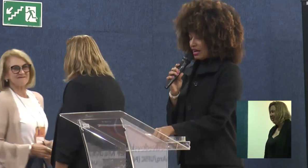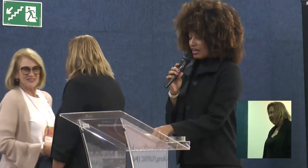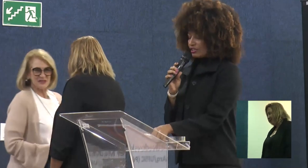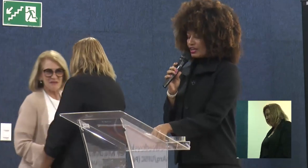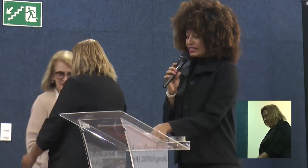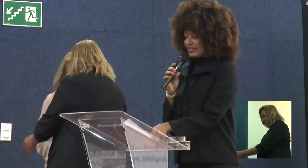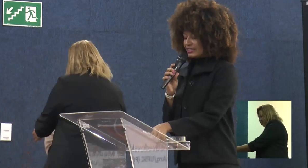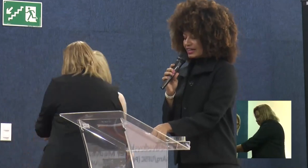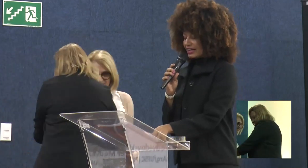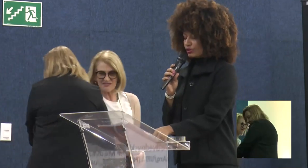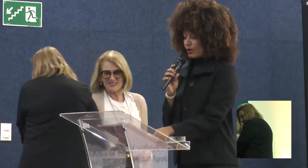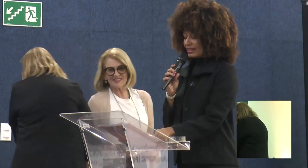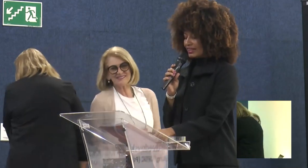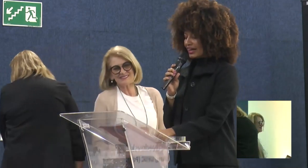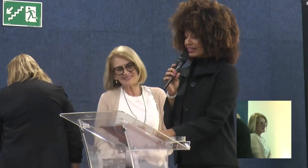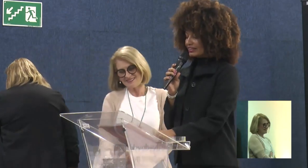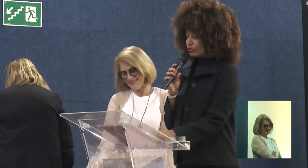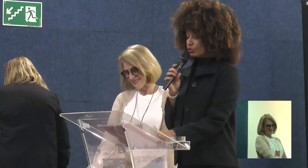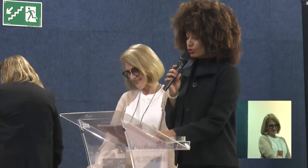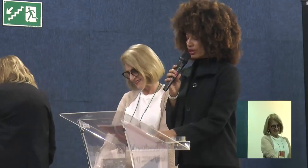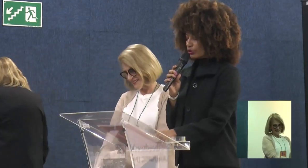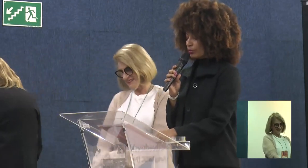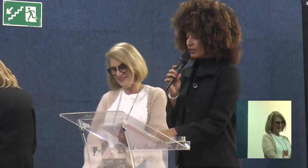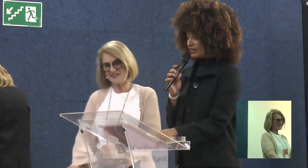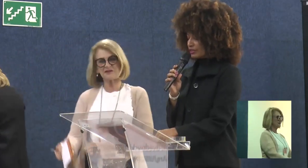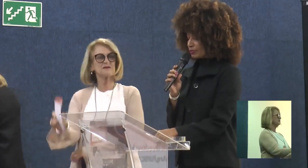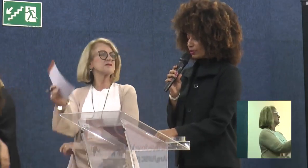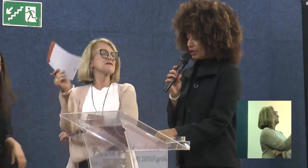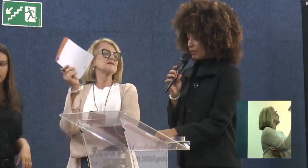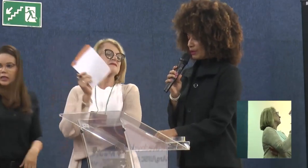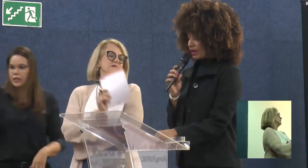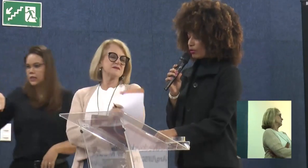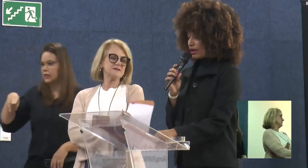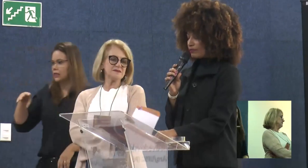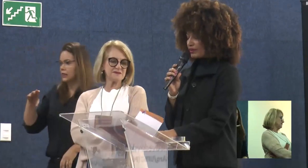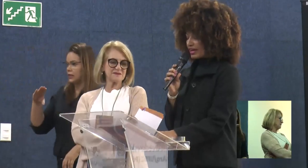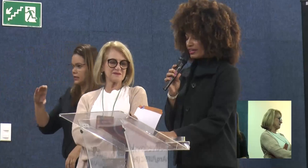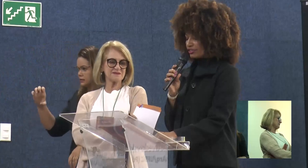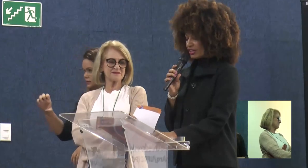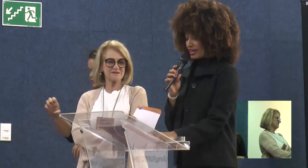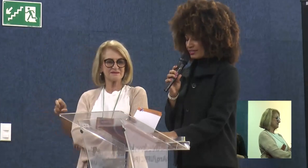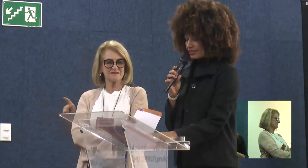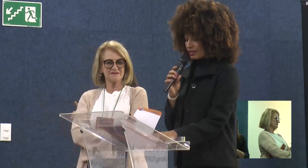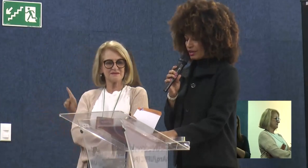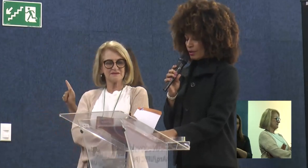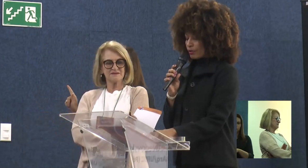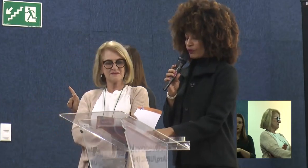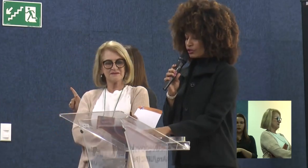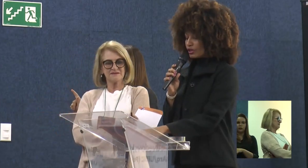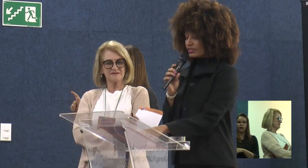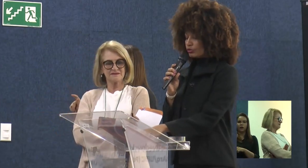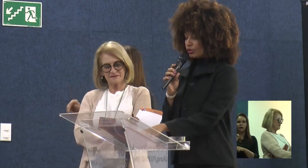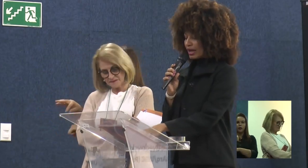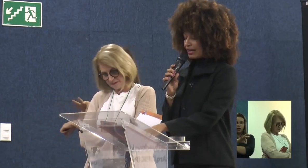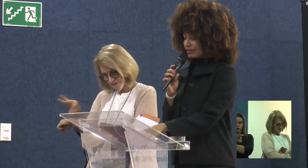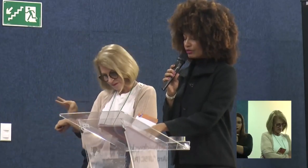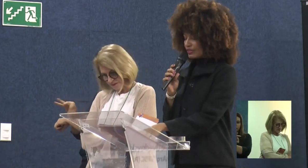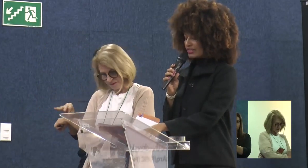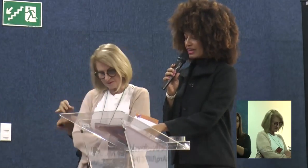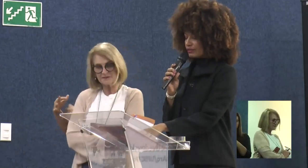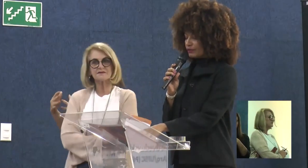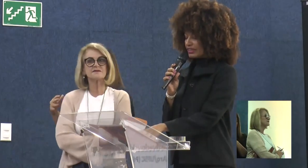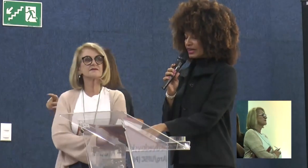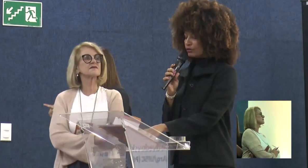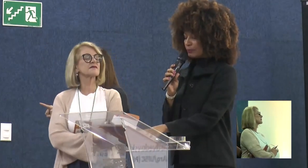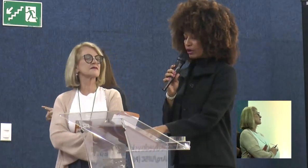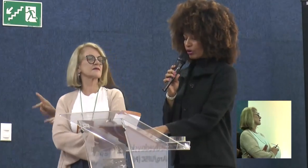A senhora Nisse é graduada em Arquitetura e Urbanismo pela UFRGS, professora titular